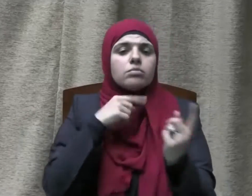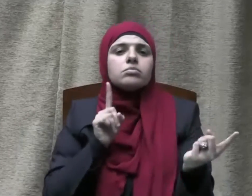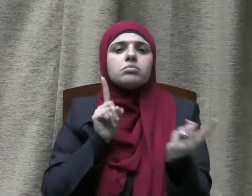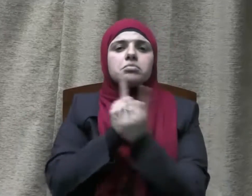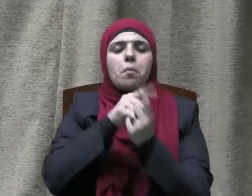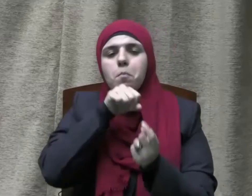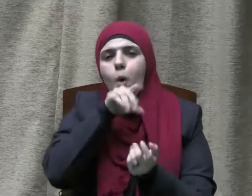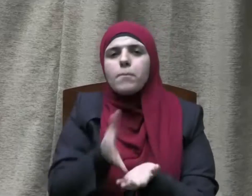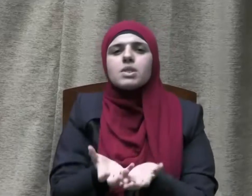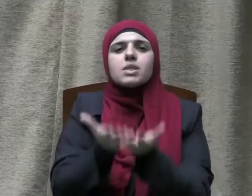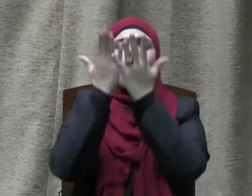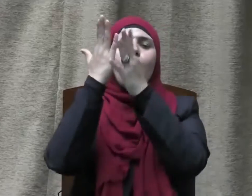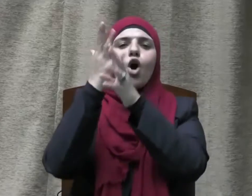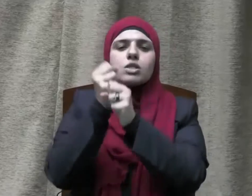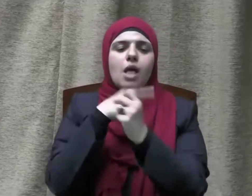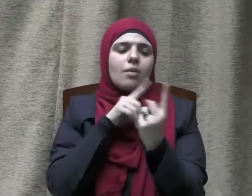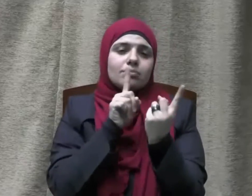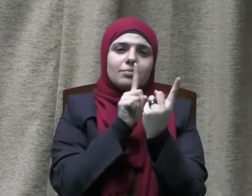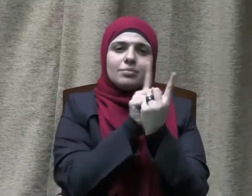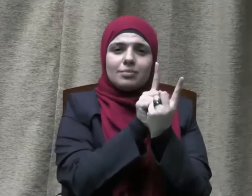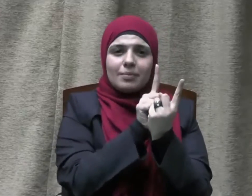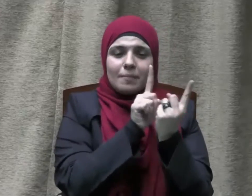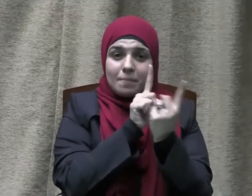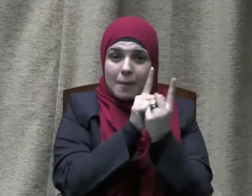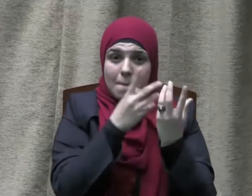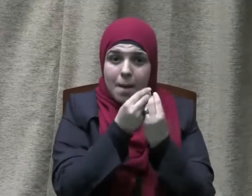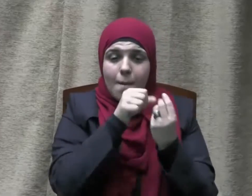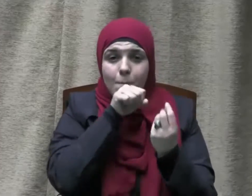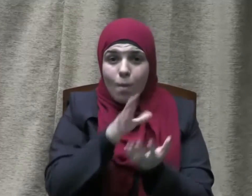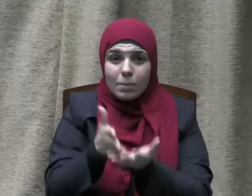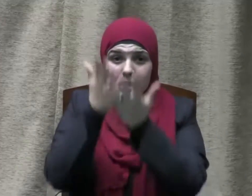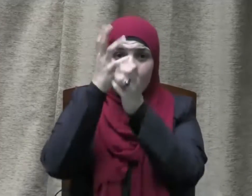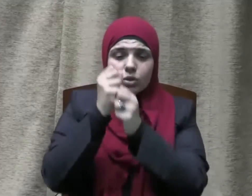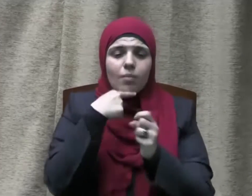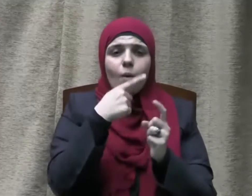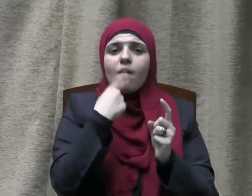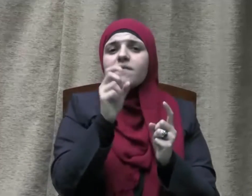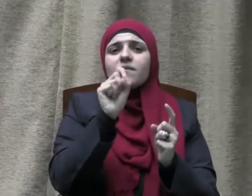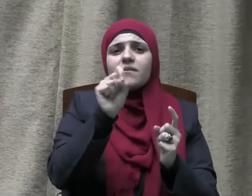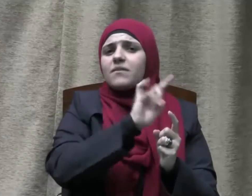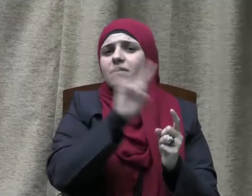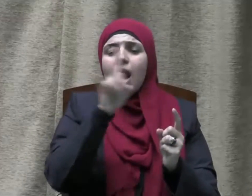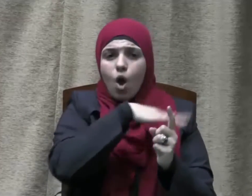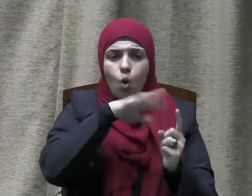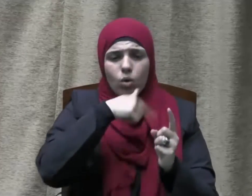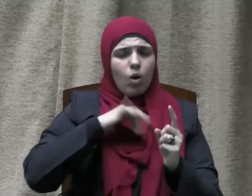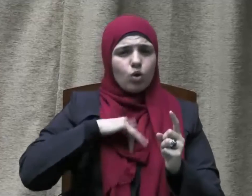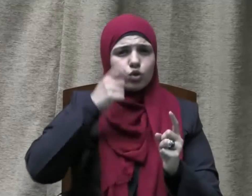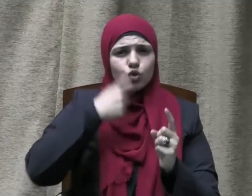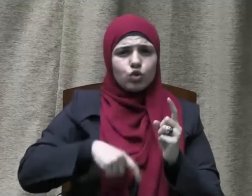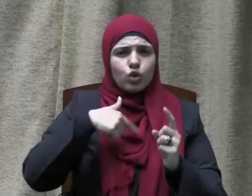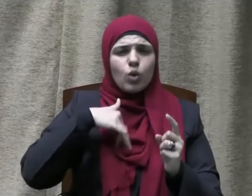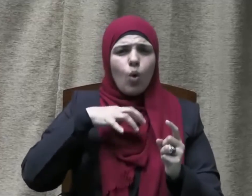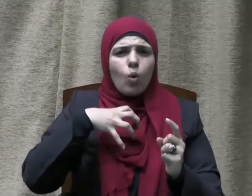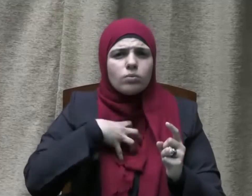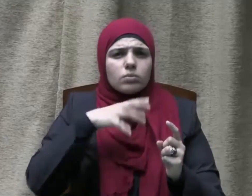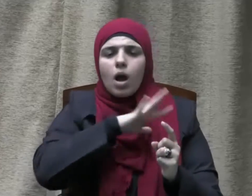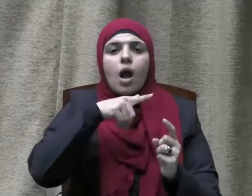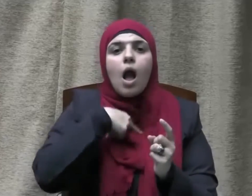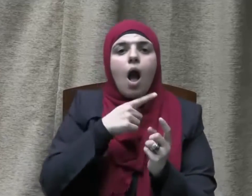برسول الله صلى الله عليه وسلم فلا يكون أحد منا أدنى إلى القوم منه